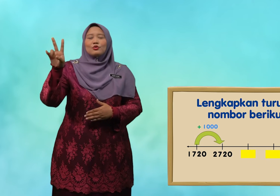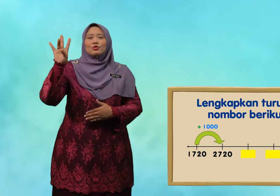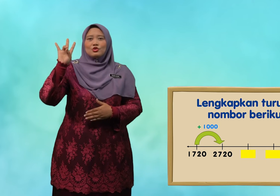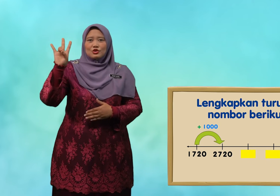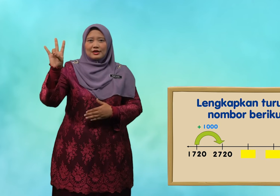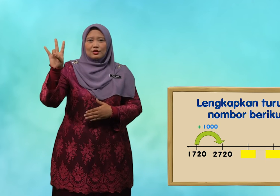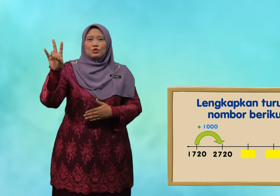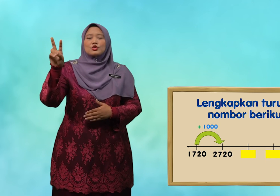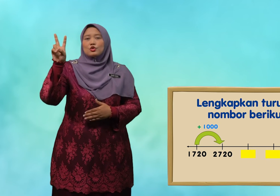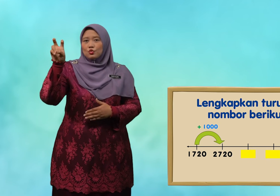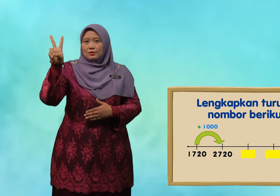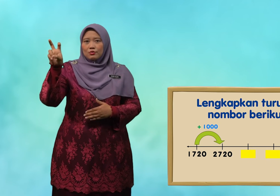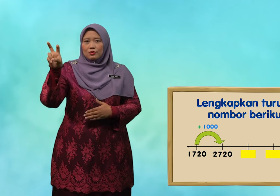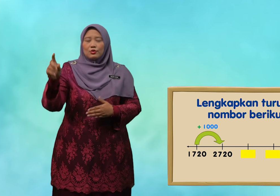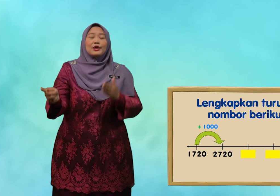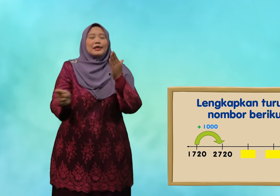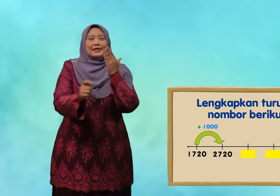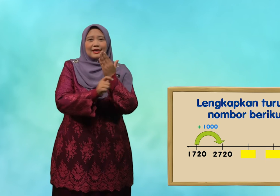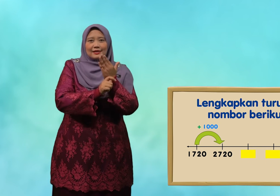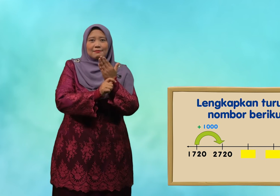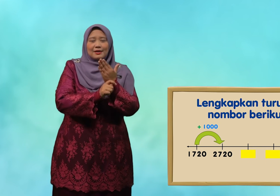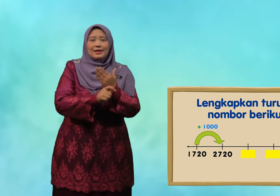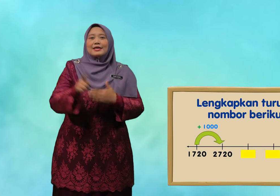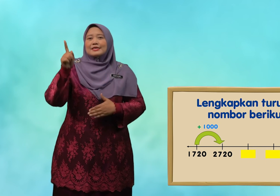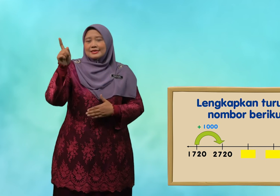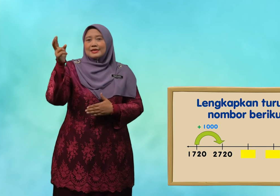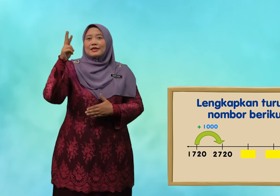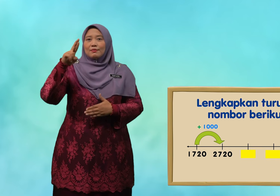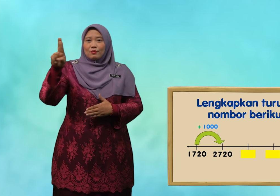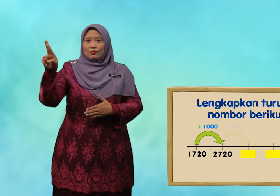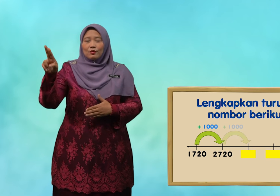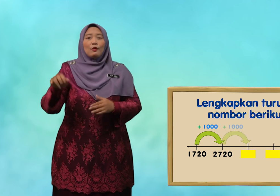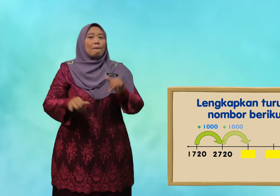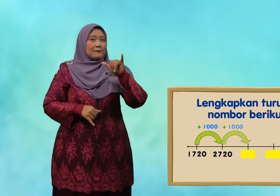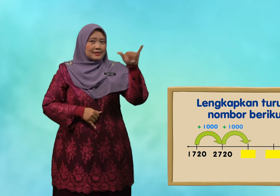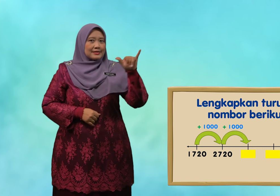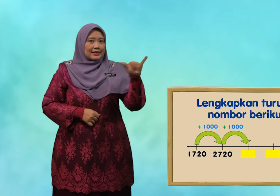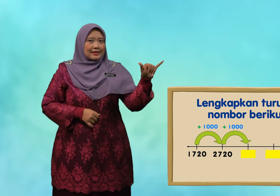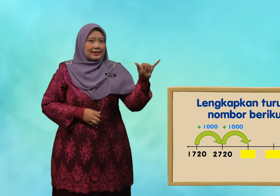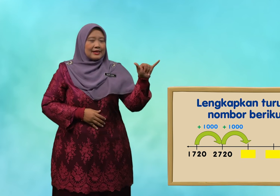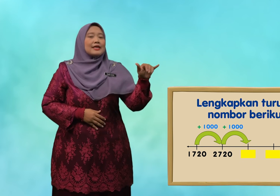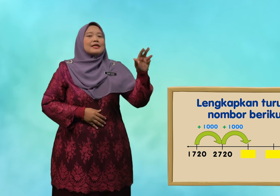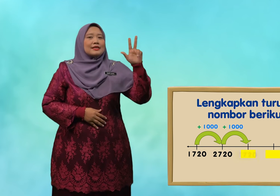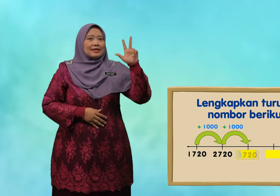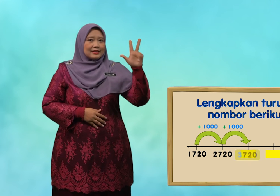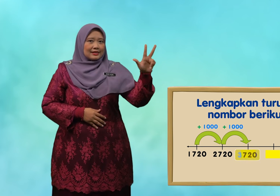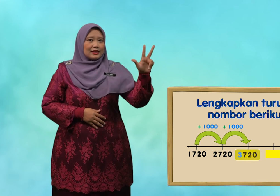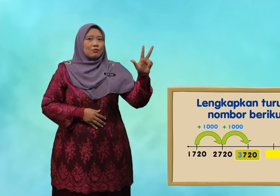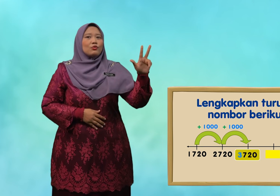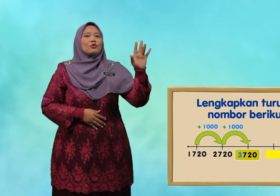tujuh ratus dua puluh ditambah seribu menjadi tiga ribu